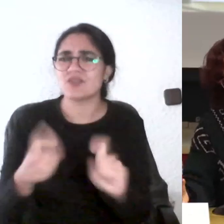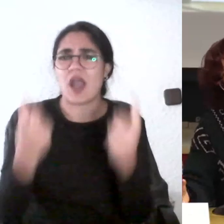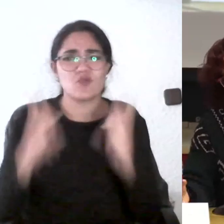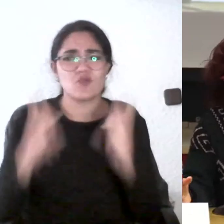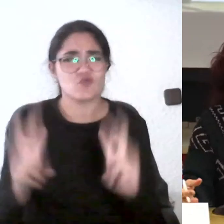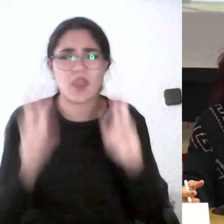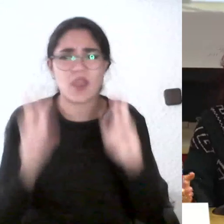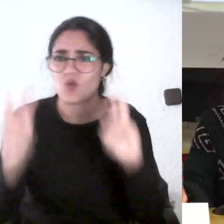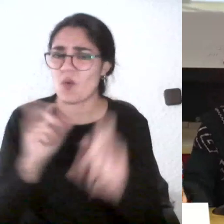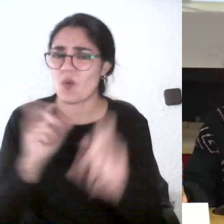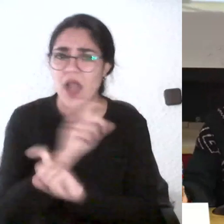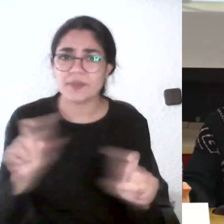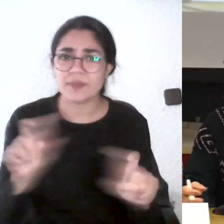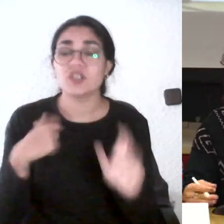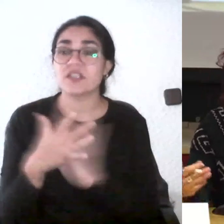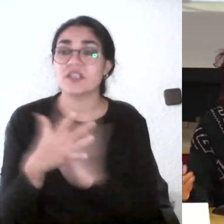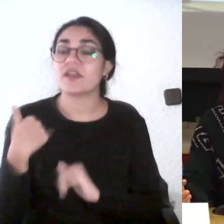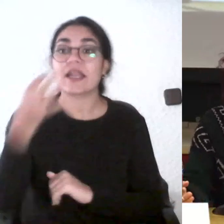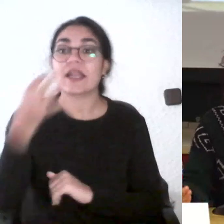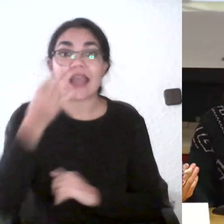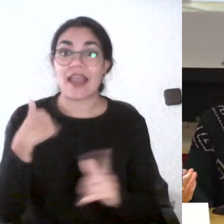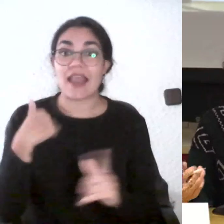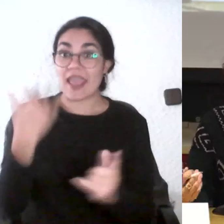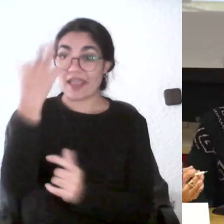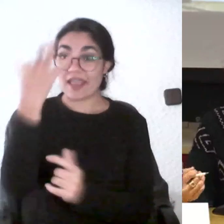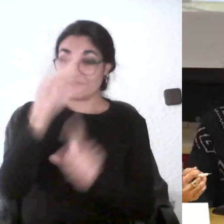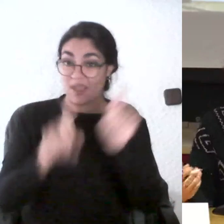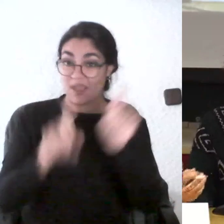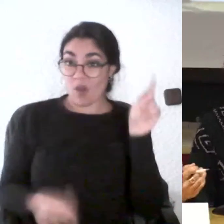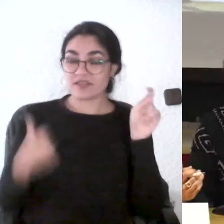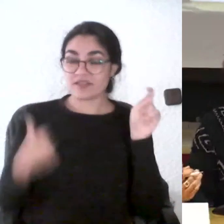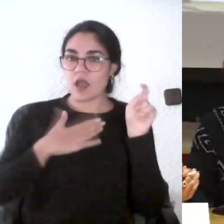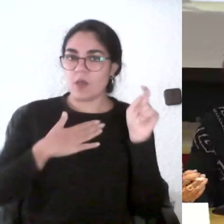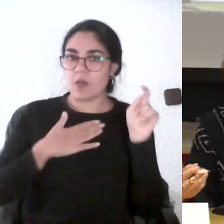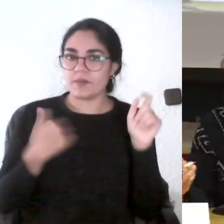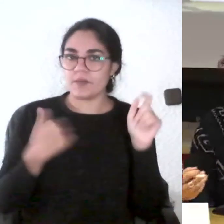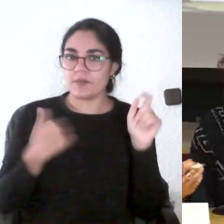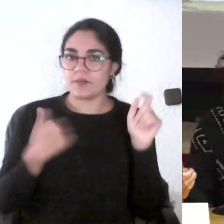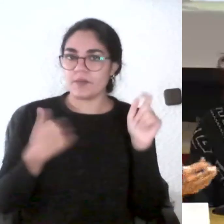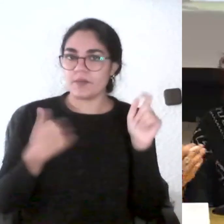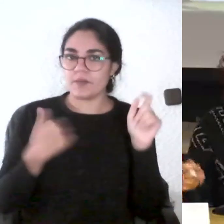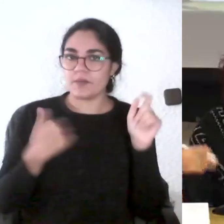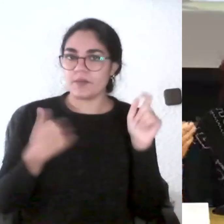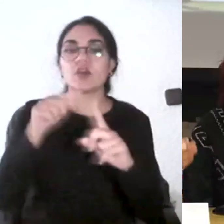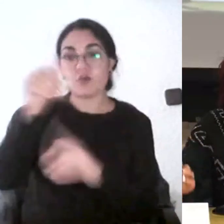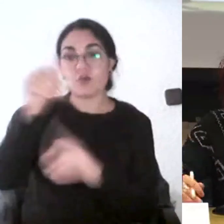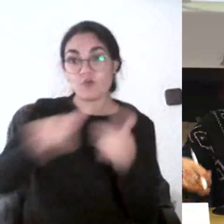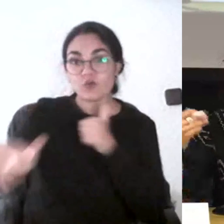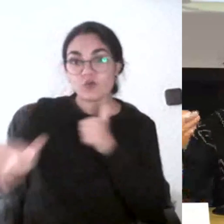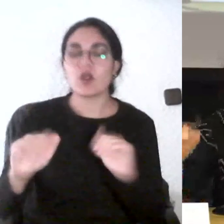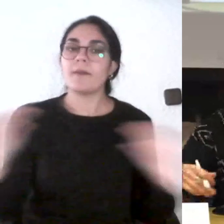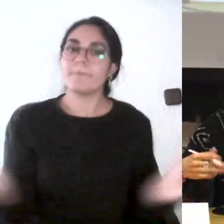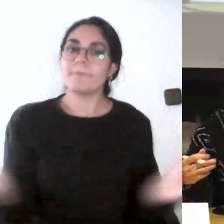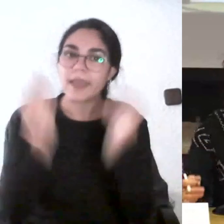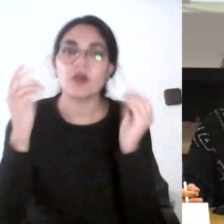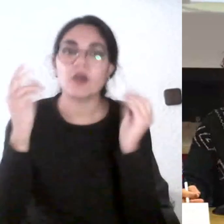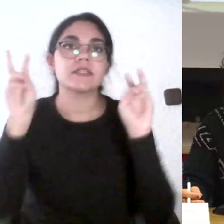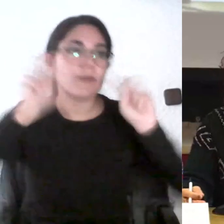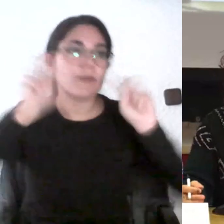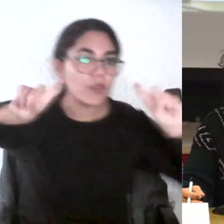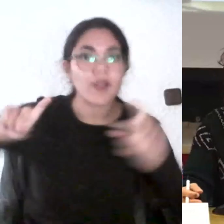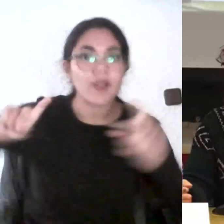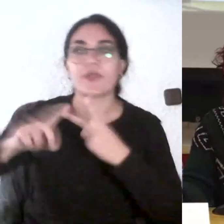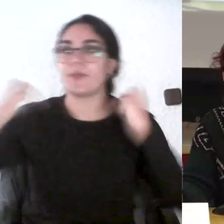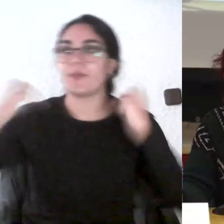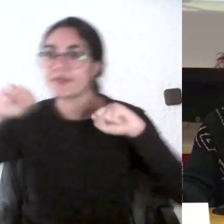bueno que la información es limitada pero que es útil que nos sirva para nuestra evaluación en el futuro en otros procesos de acreditación de docente etcétera